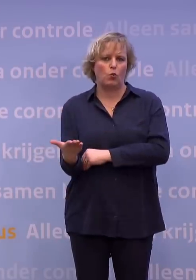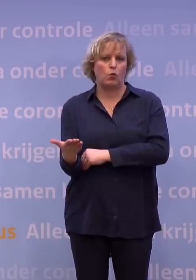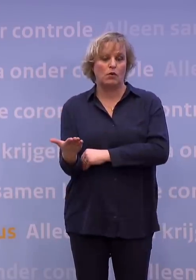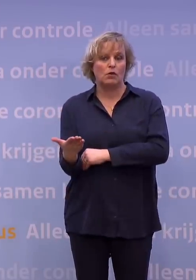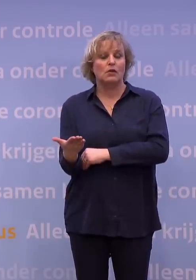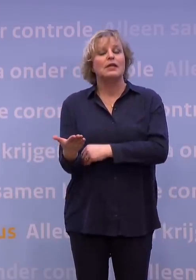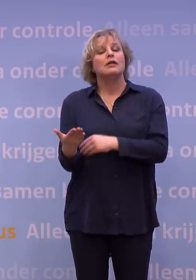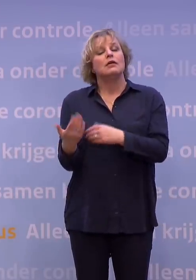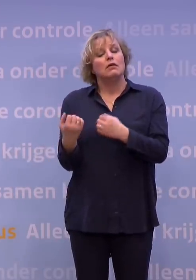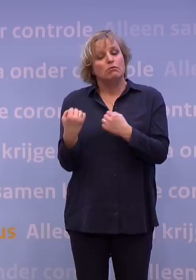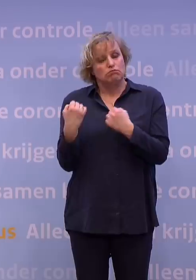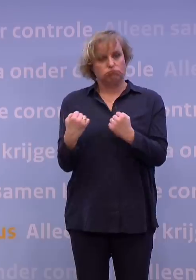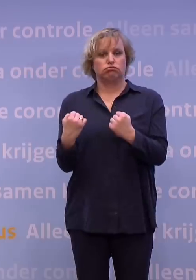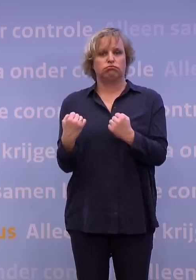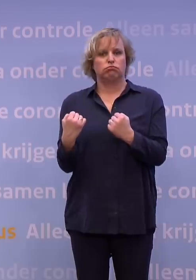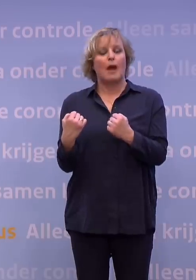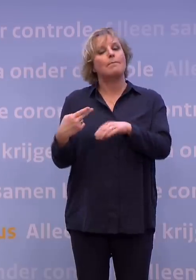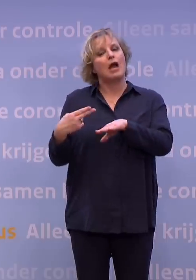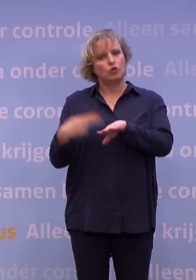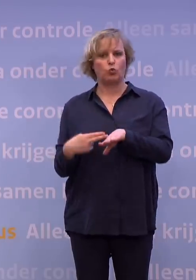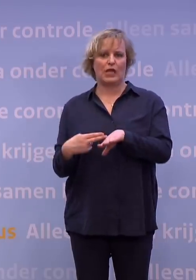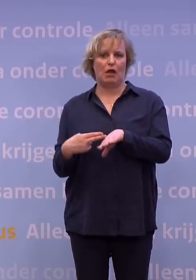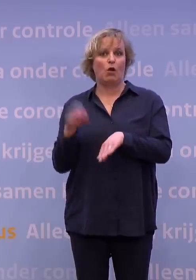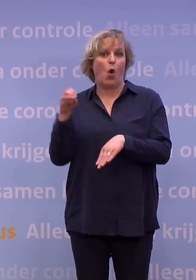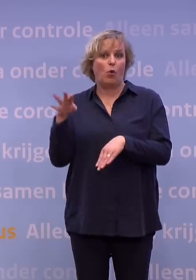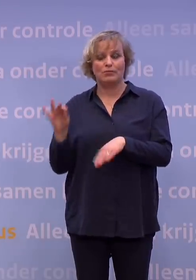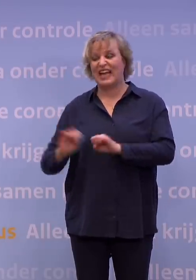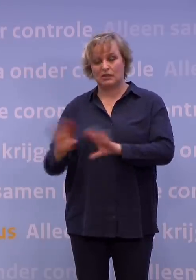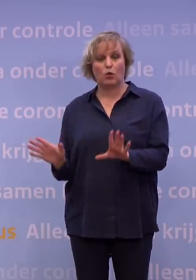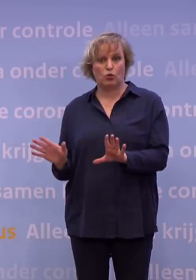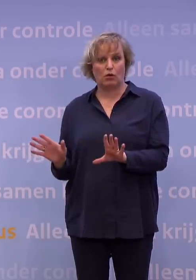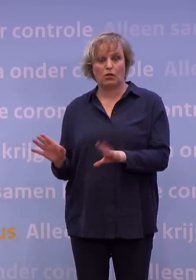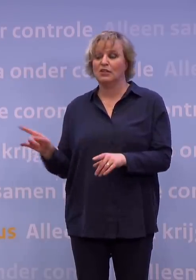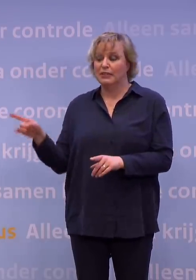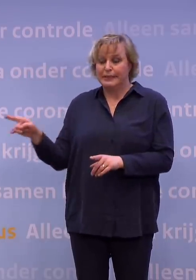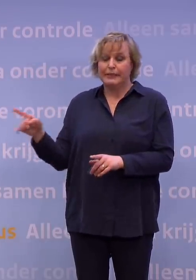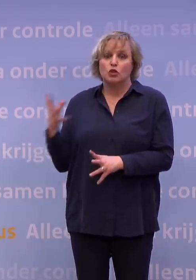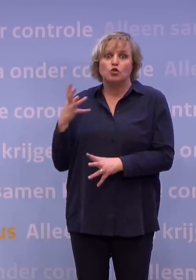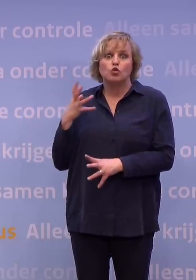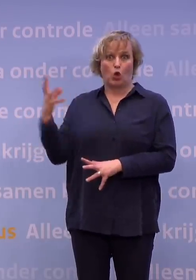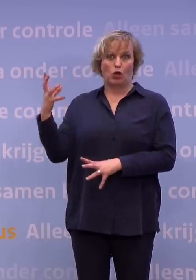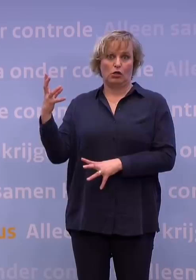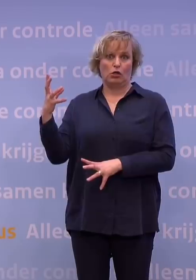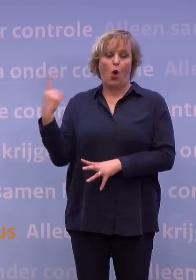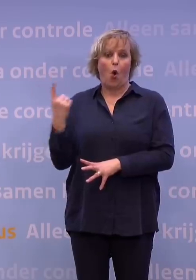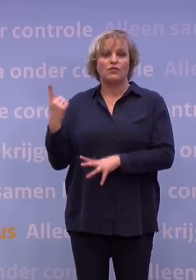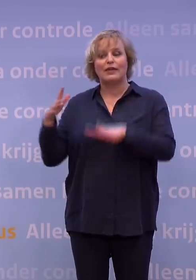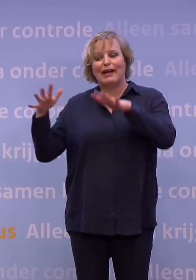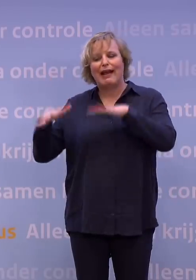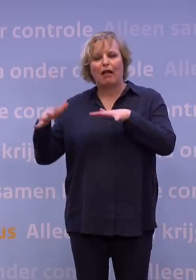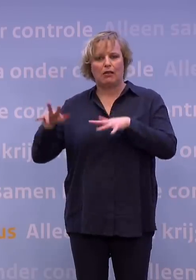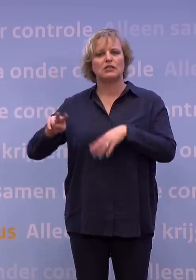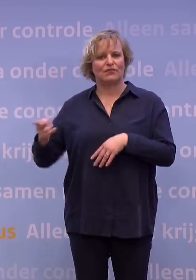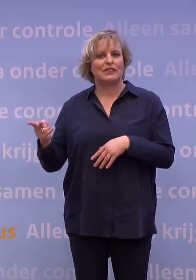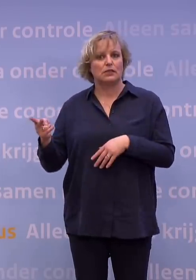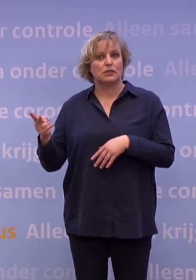echt noodzakelijk. Het OMT is daar volstrekt helder over. Die maken zich ook grote, grote zorgen over dat Engelse virus, maar die